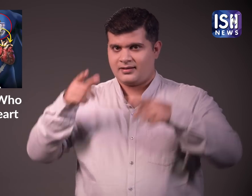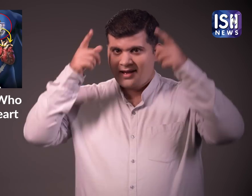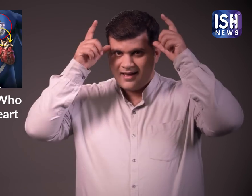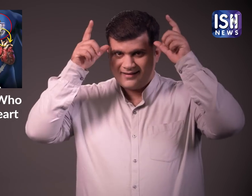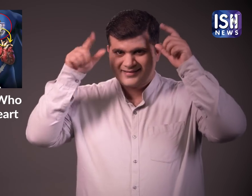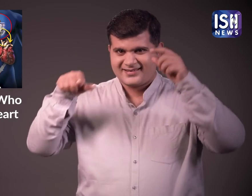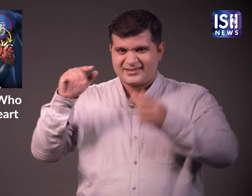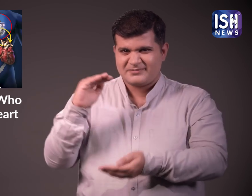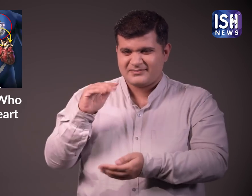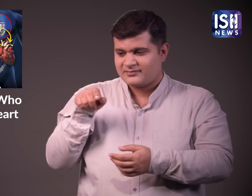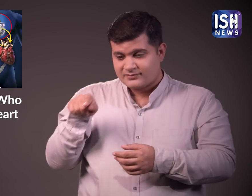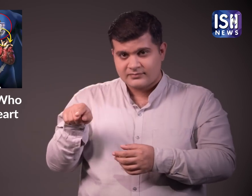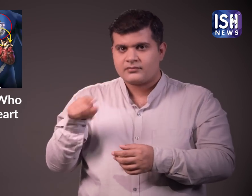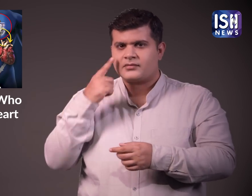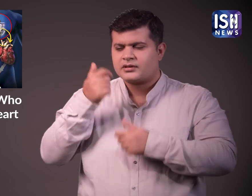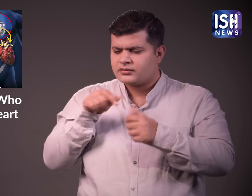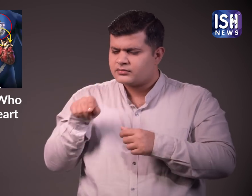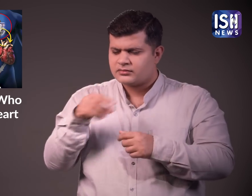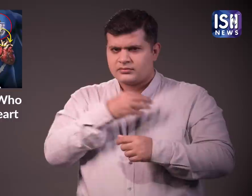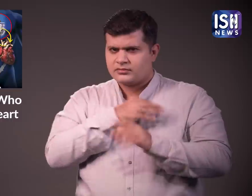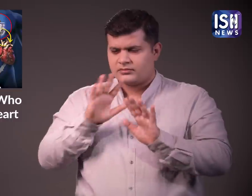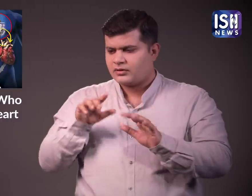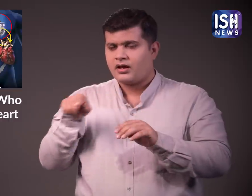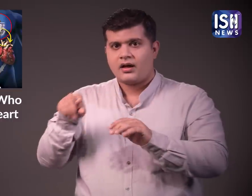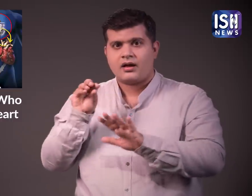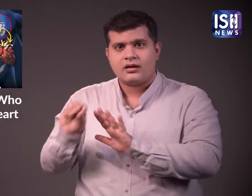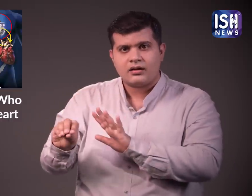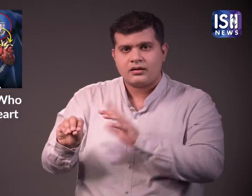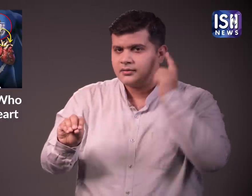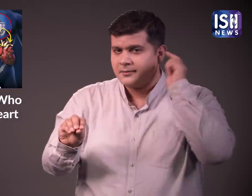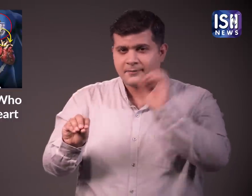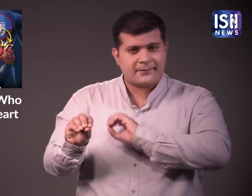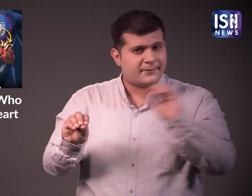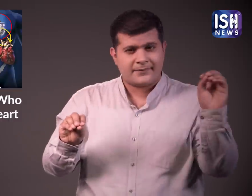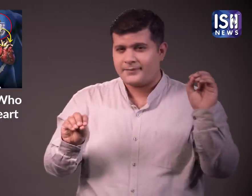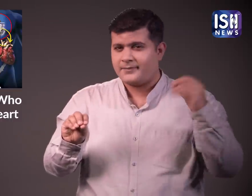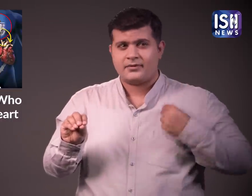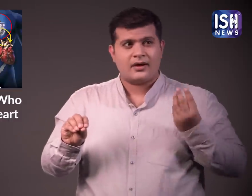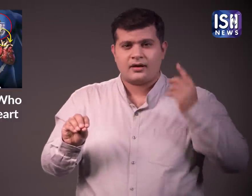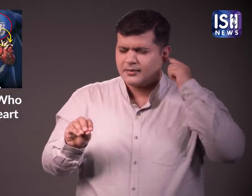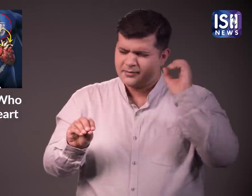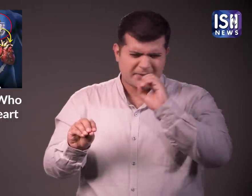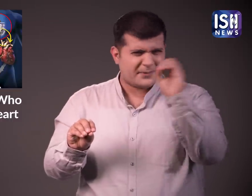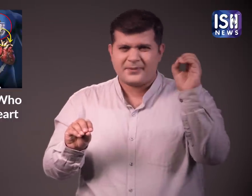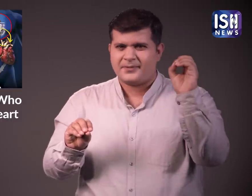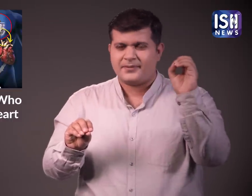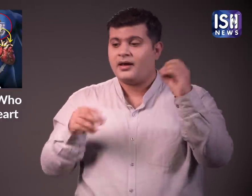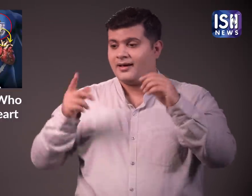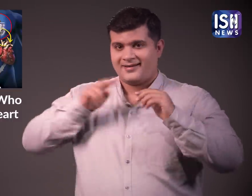जब उन्होंने बचरे की जांच की और स्थेतोस्कोब से उसकी चाती को सुना तो वे दिल की धरकन